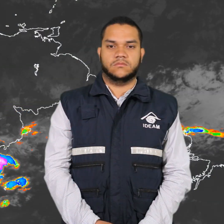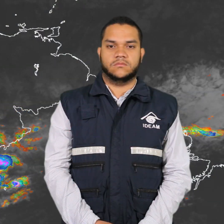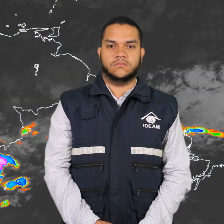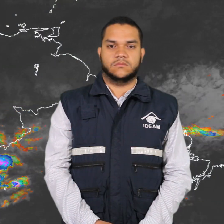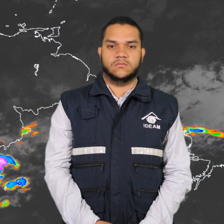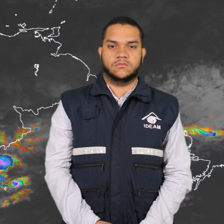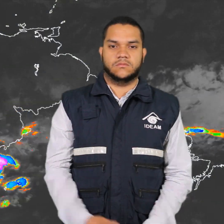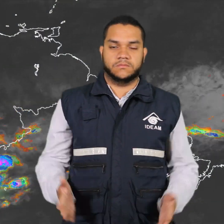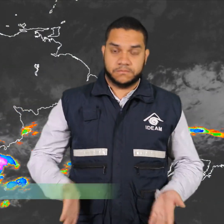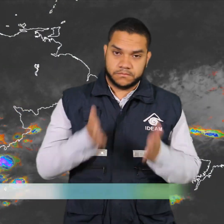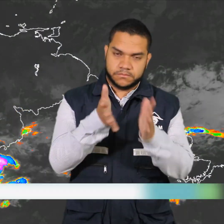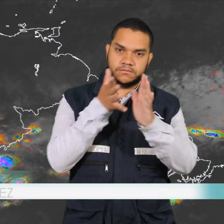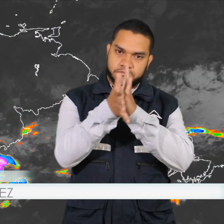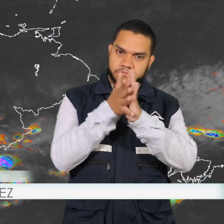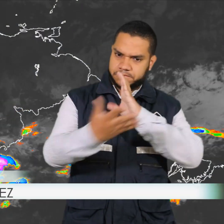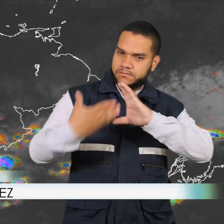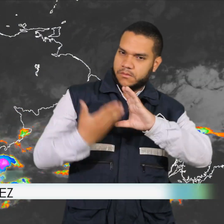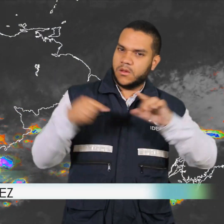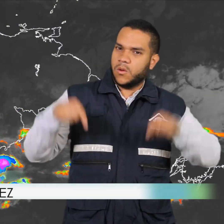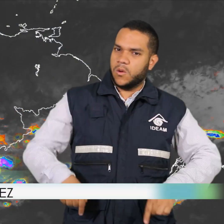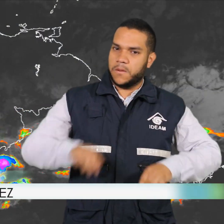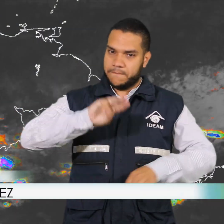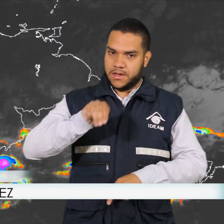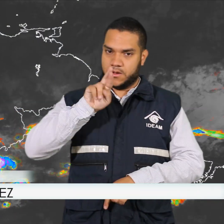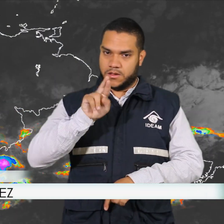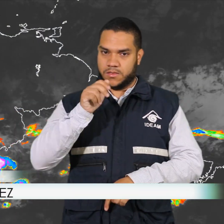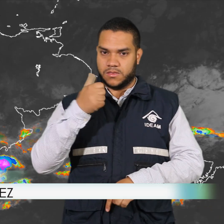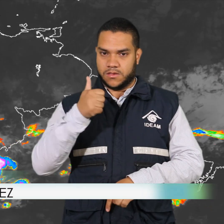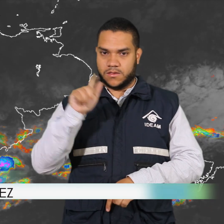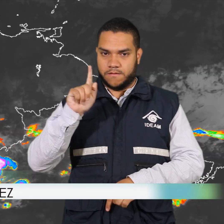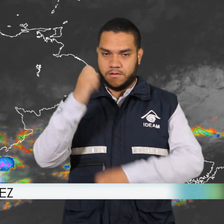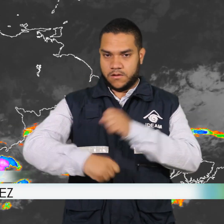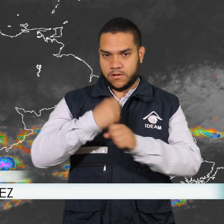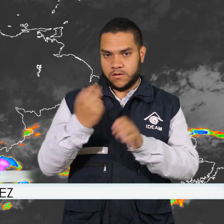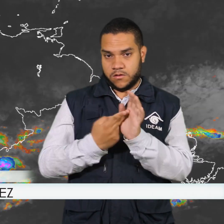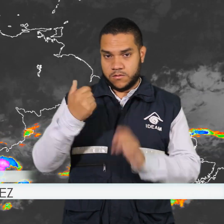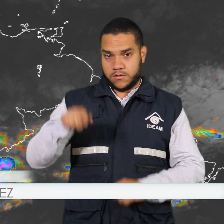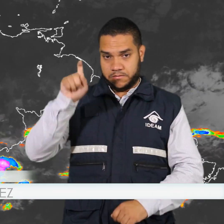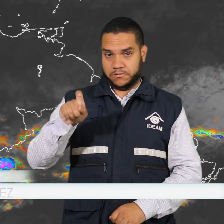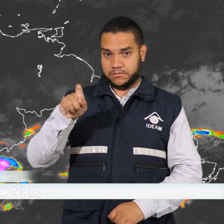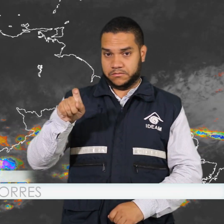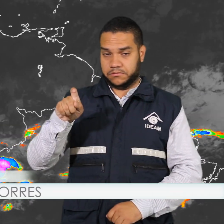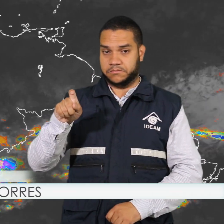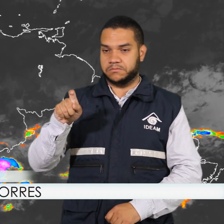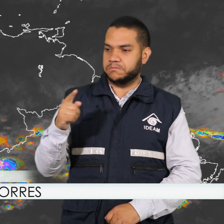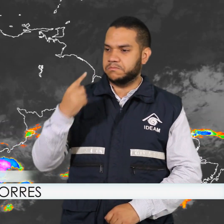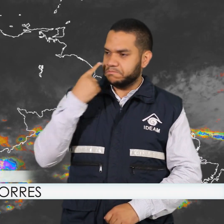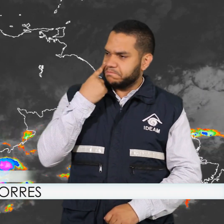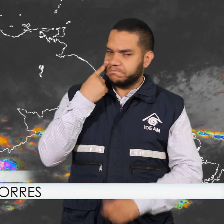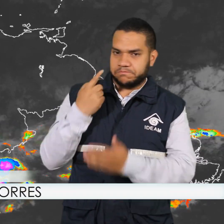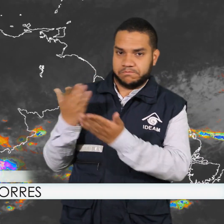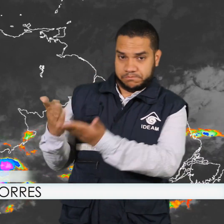Bienvenidos al pronóstico virtual para el día de hoy, miércoles 10 de febrero de 2016. Como lo pueden apreciar en nuestras